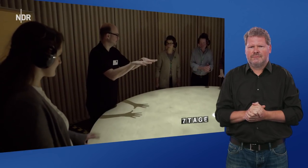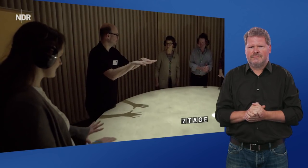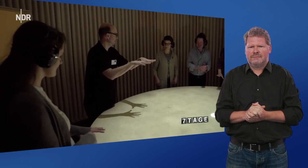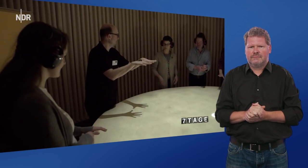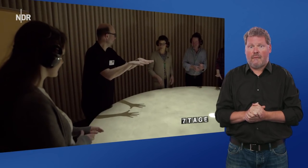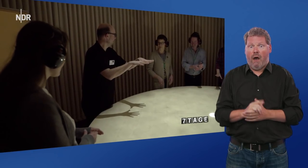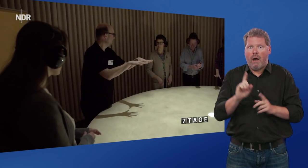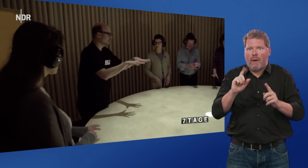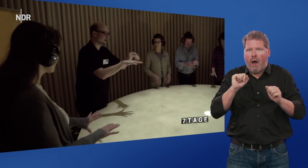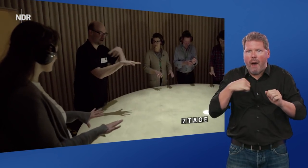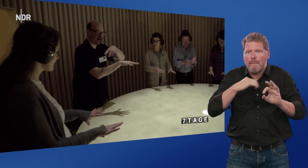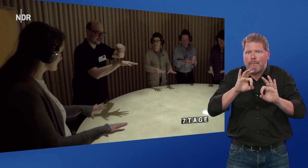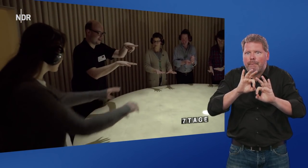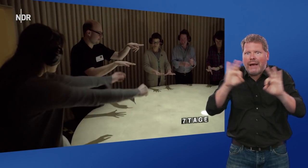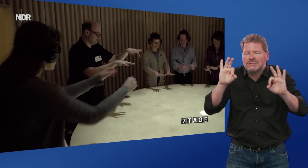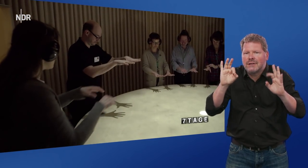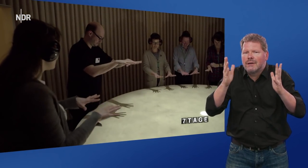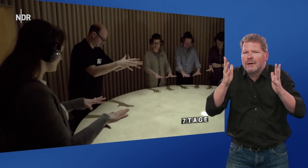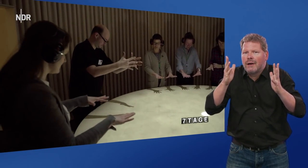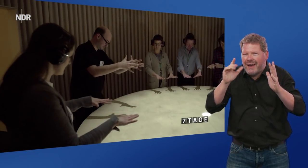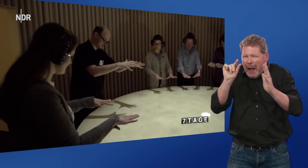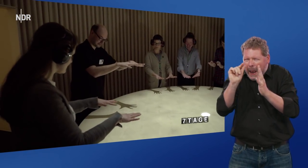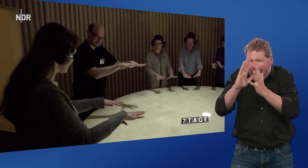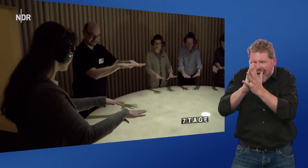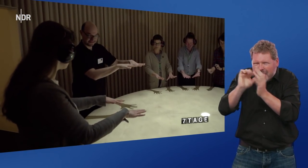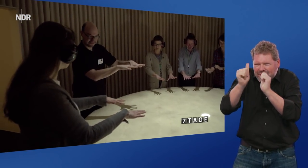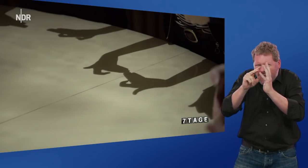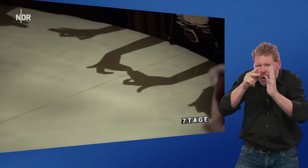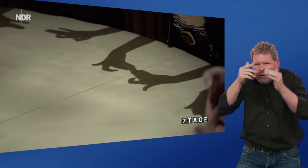Aber ich kann mich auf einmal viel besser auf kleinste Bewegungen der Hände oder in den Gesichtern konzentrieren.